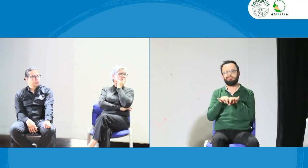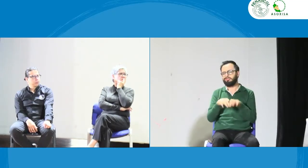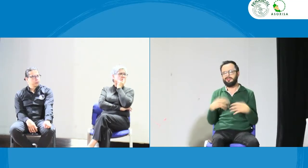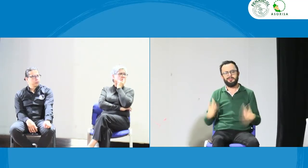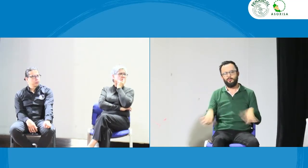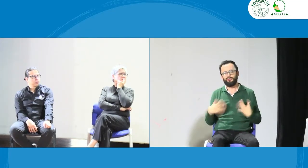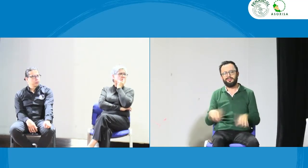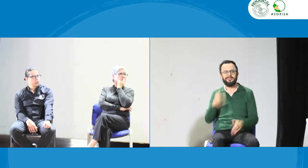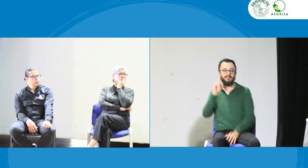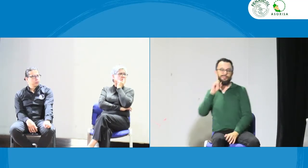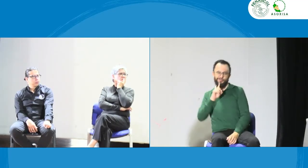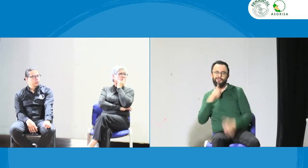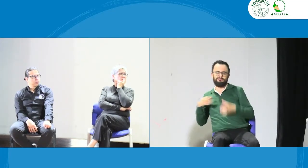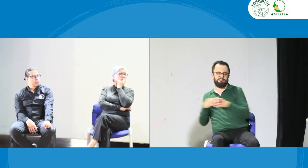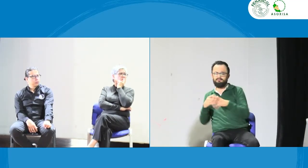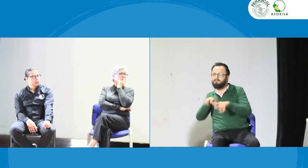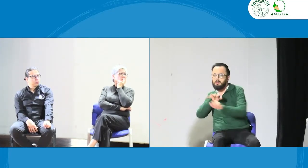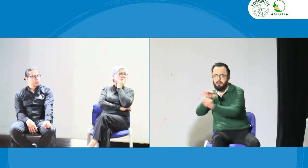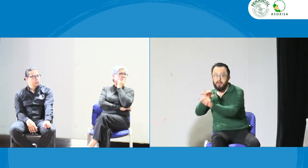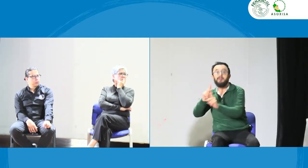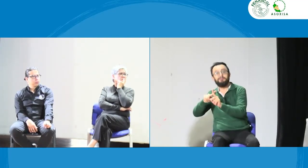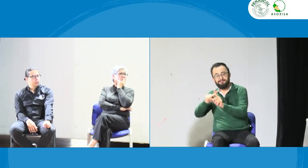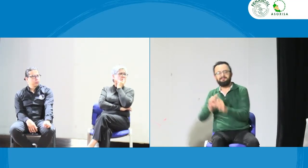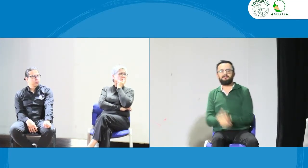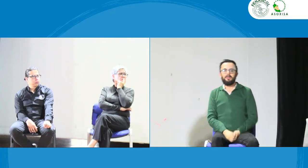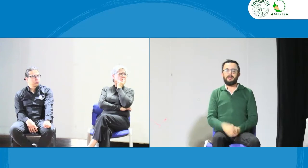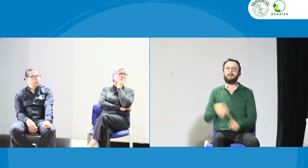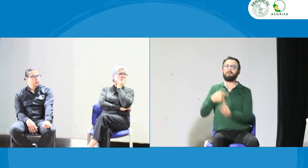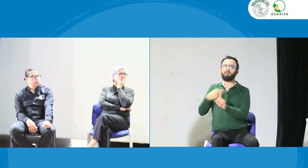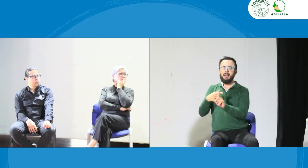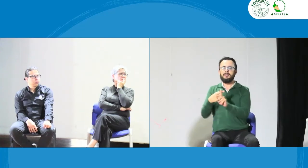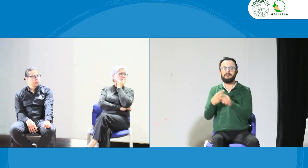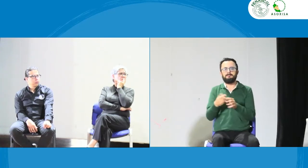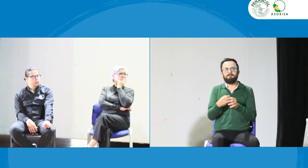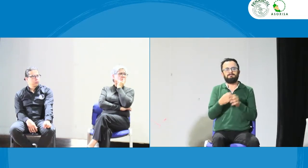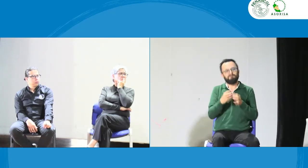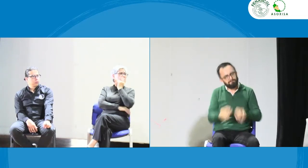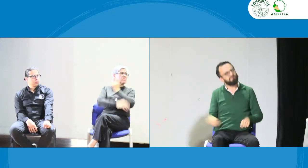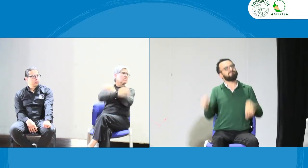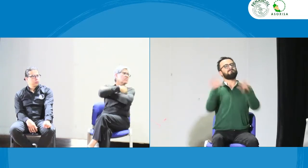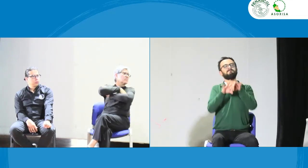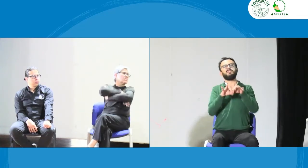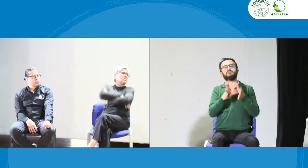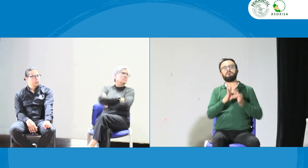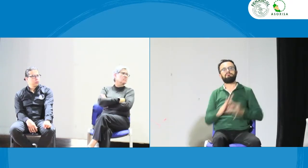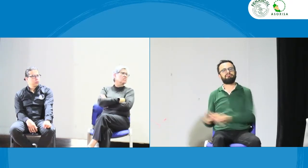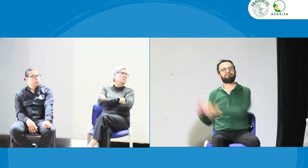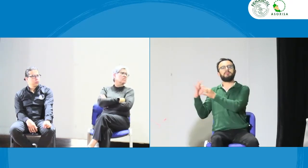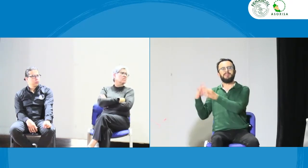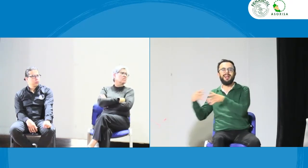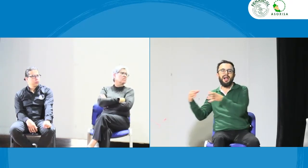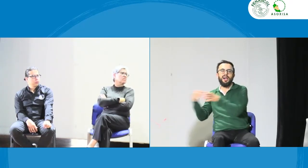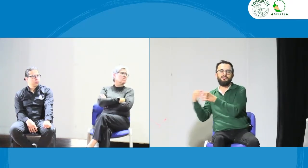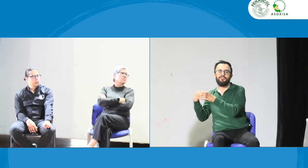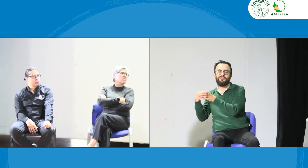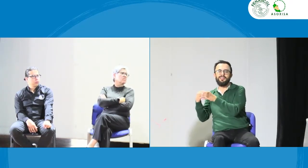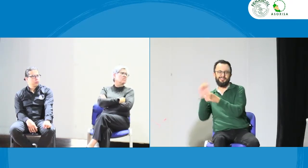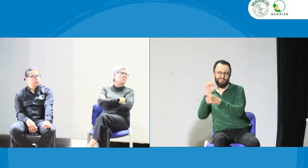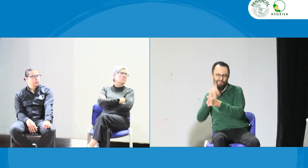obviamente, es supremamente importante para la comunidad de Sordos. Ahora bien, algo más que hay tener presente, y que va atado